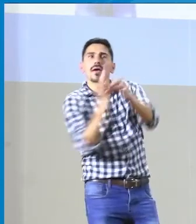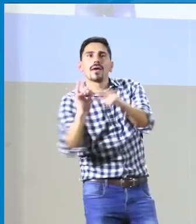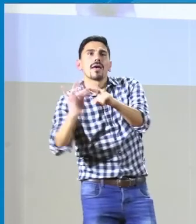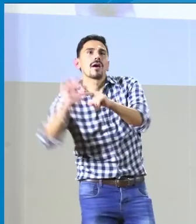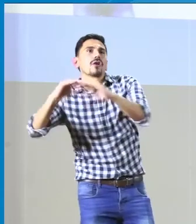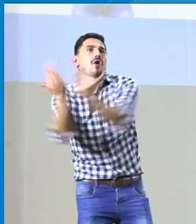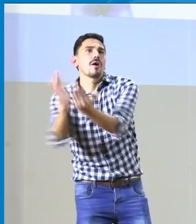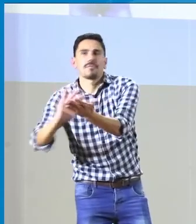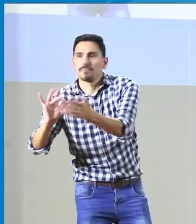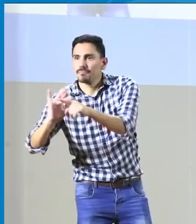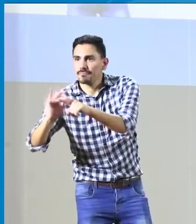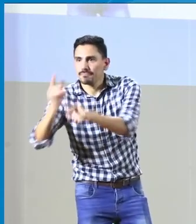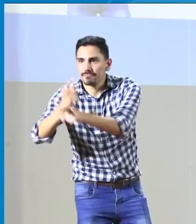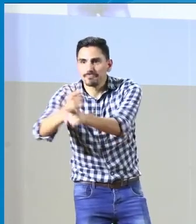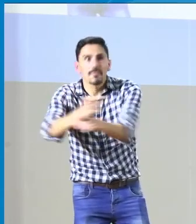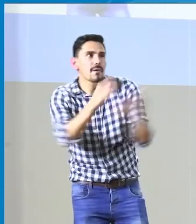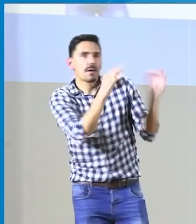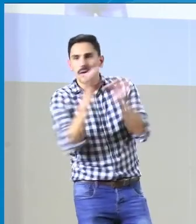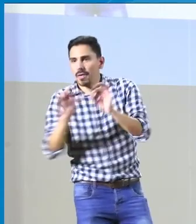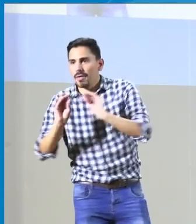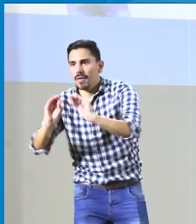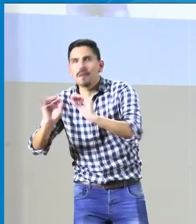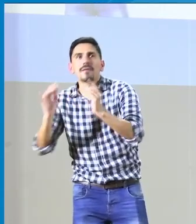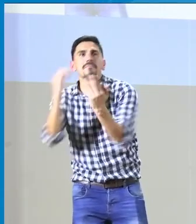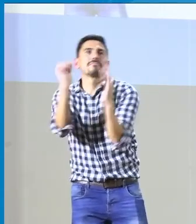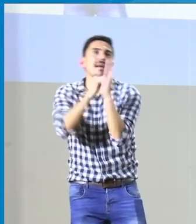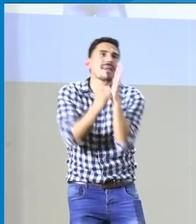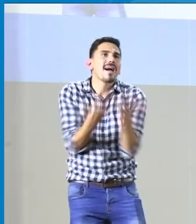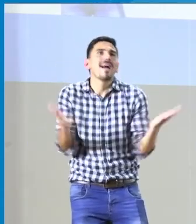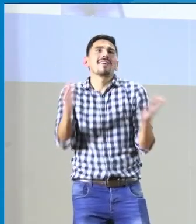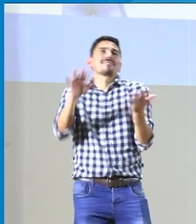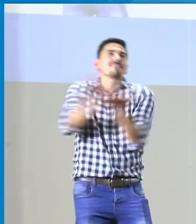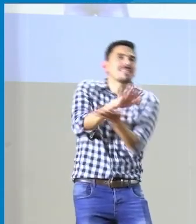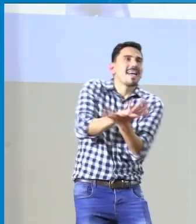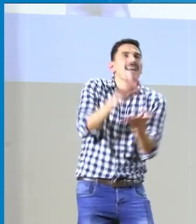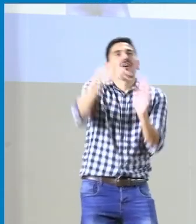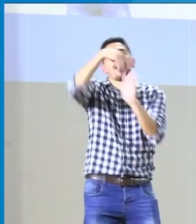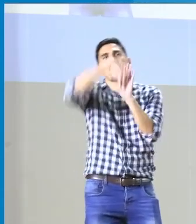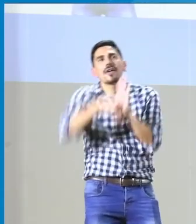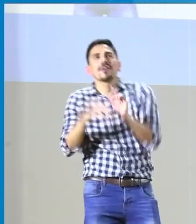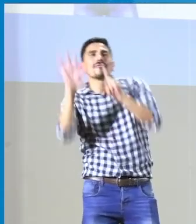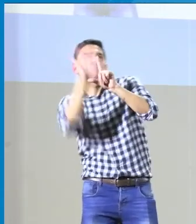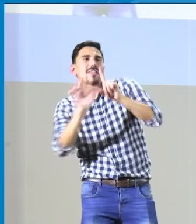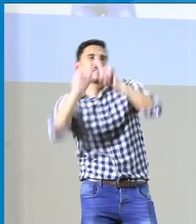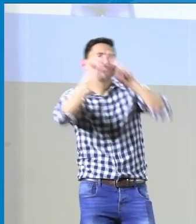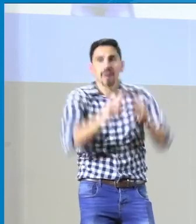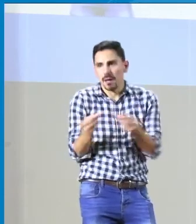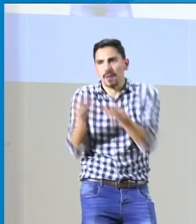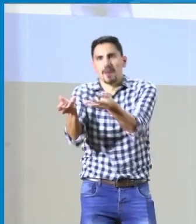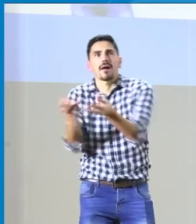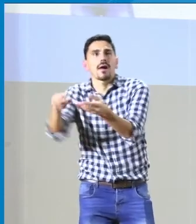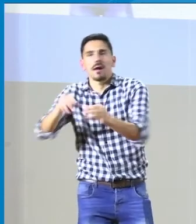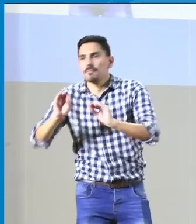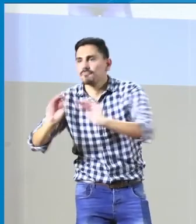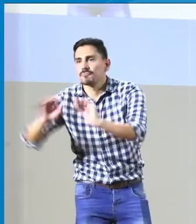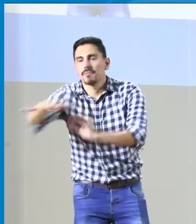bilingüe bicultural para que sean aplicadas en las diferentes materiales